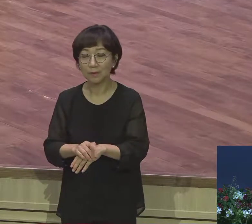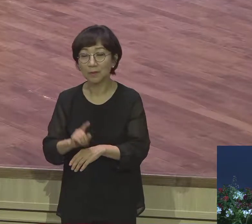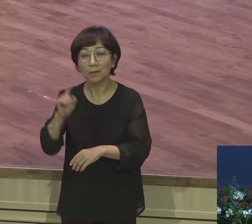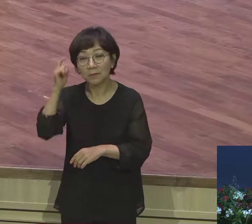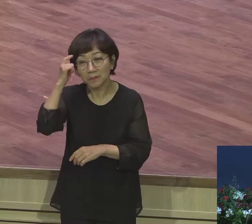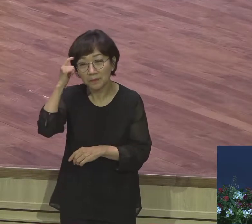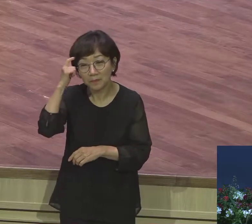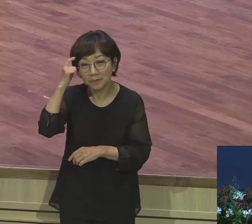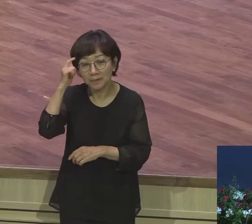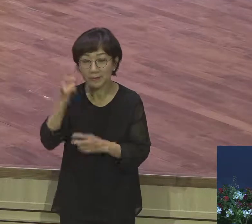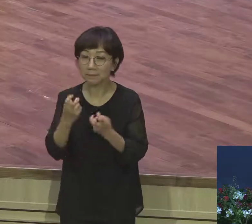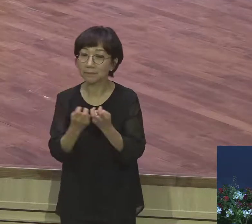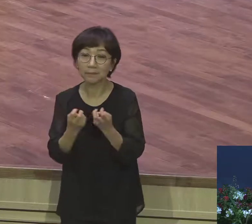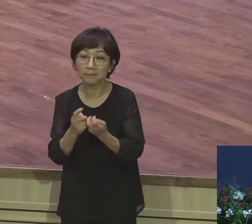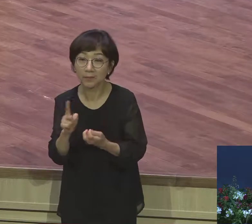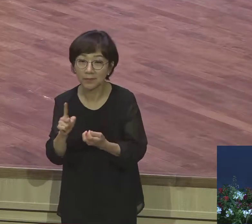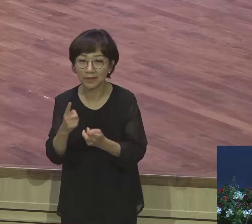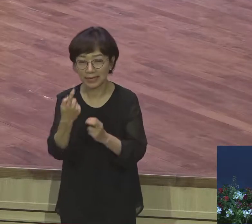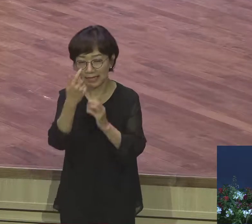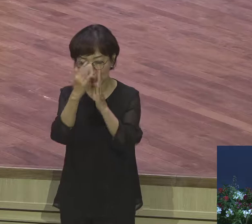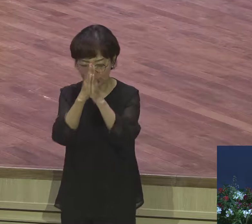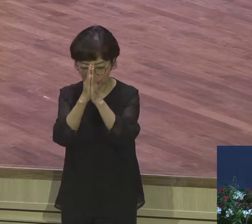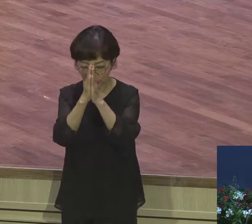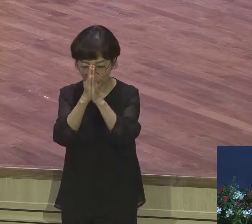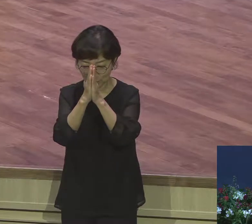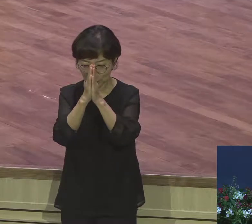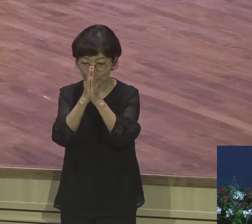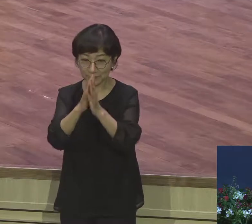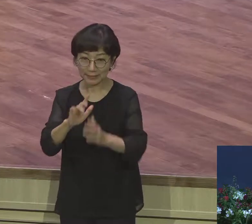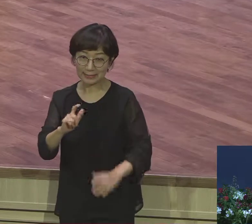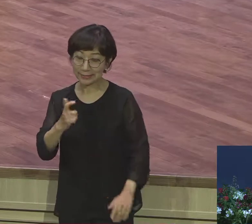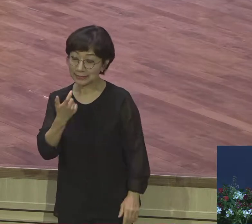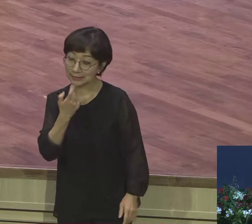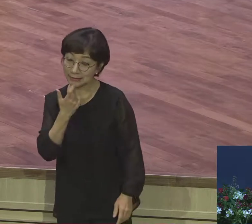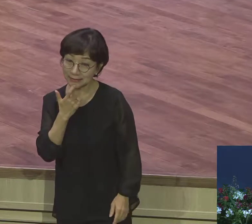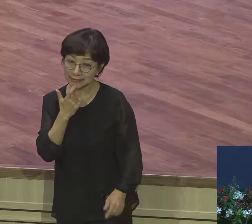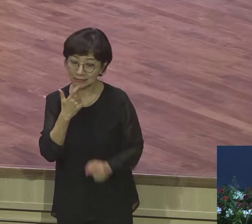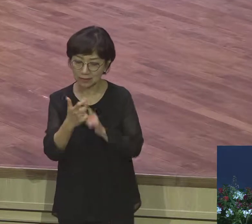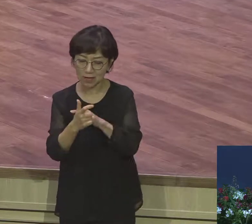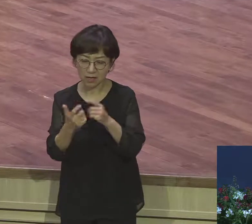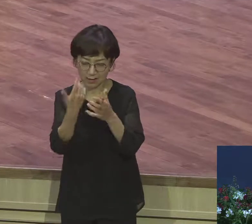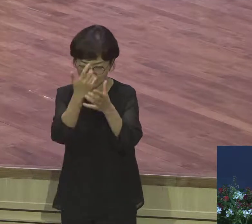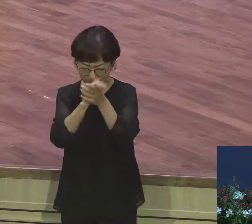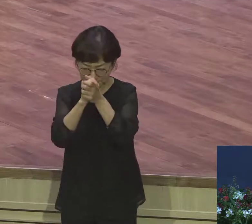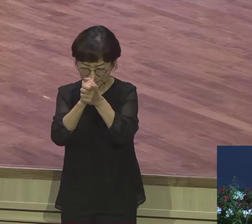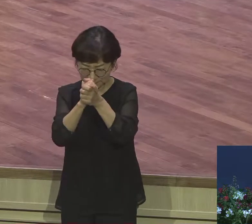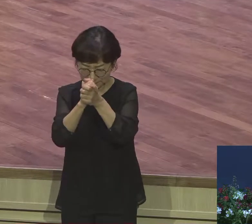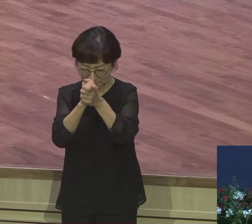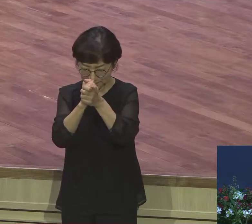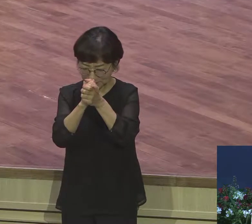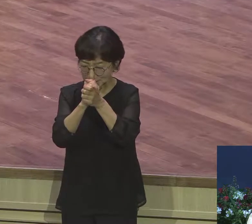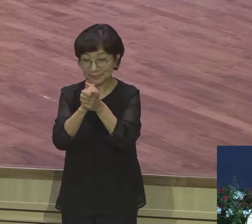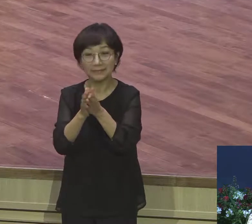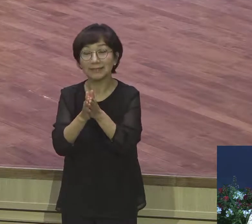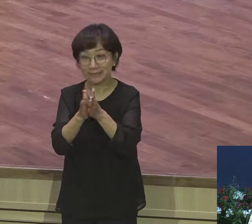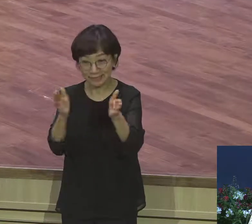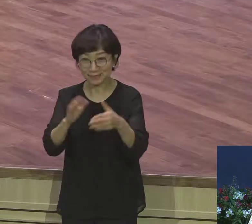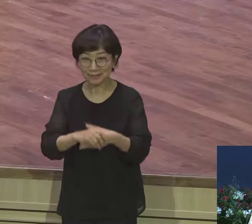드디어 이제는 진짜 기도에 선굴을 걸어버렸어요 기도에 마틴 루트와 함께